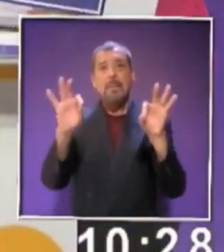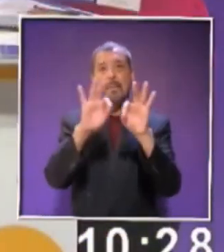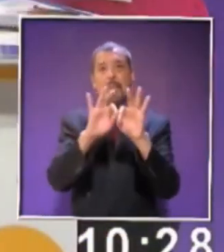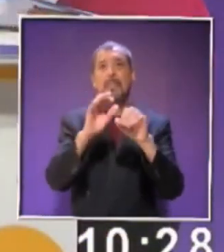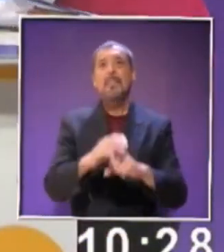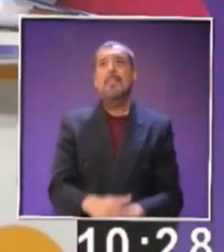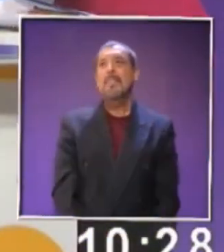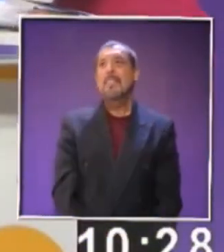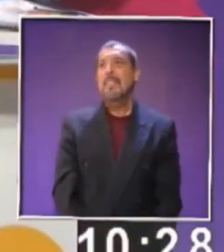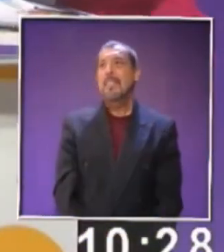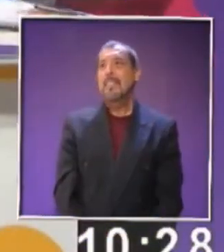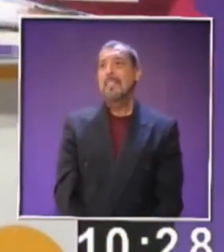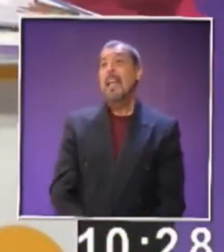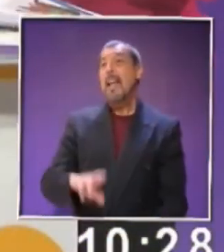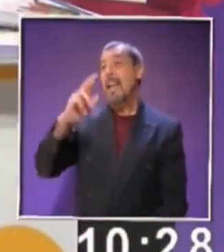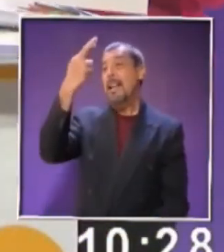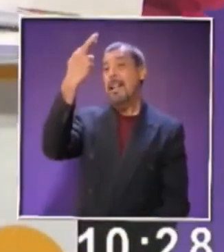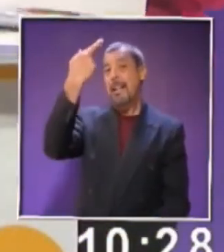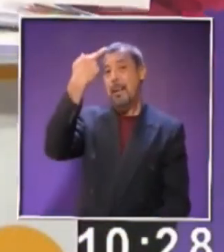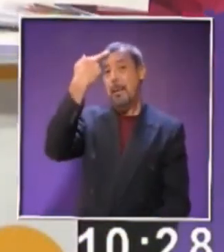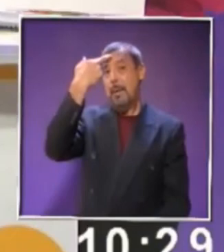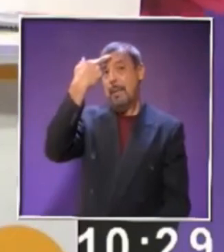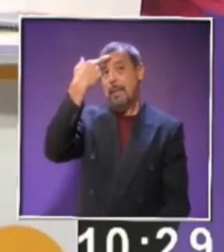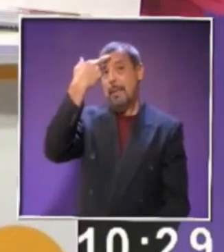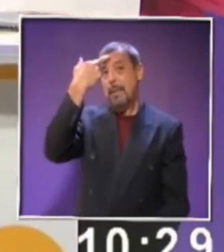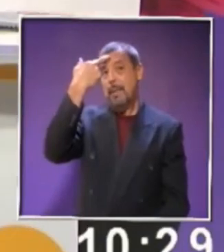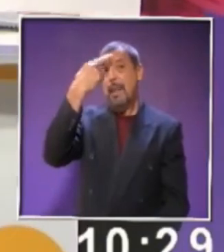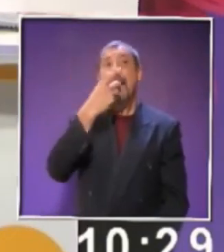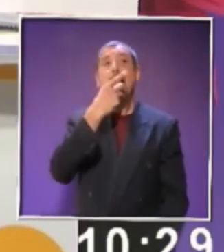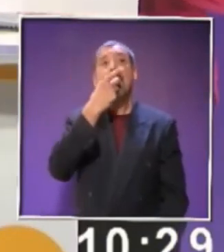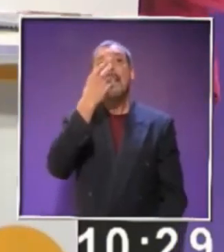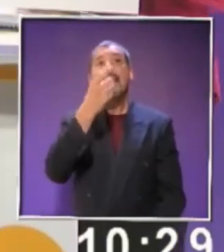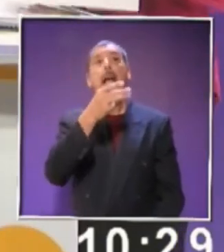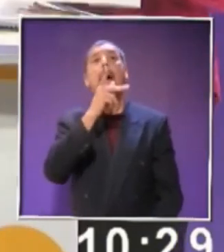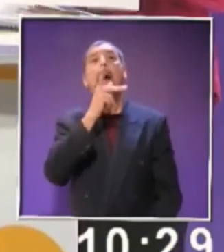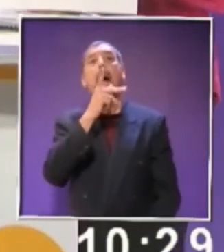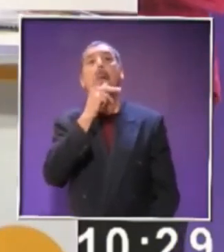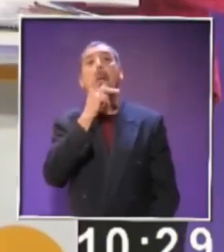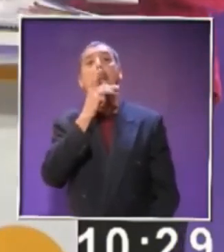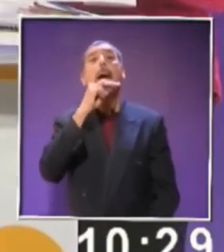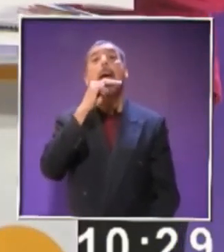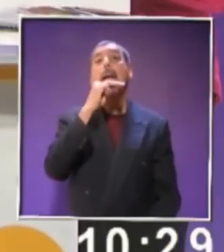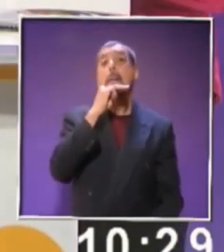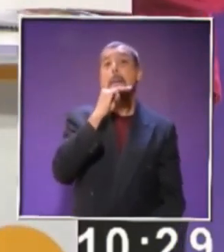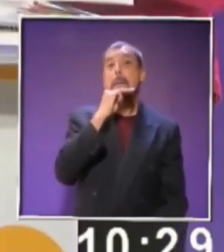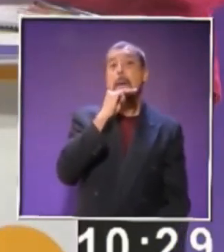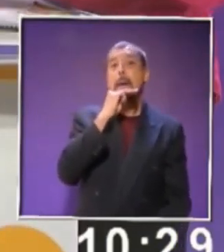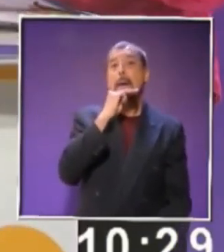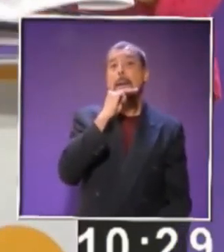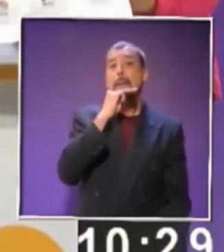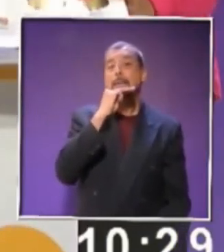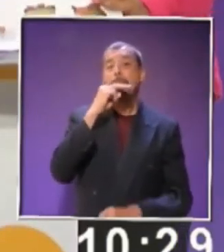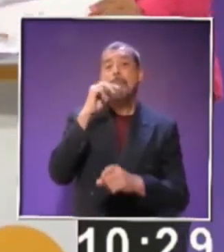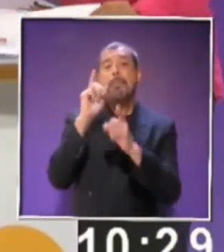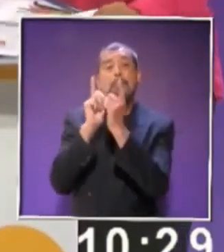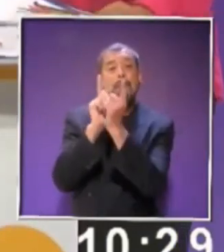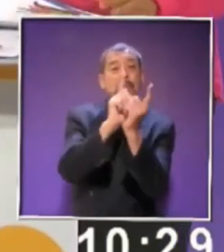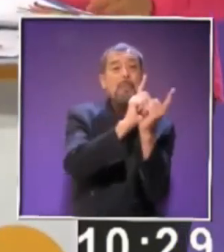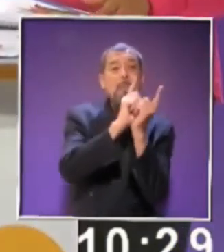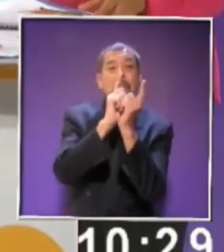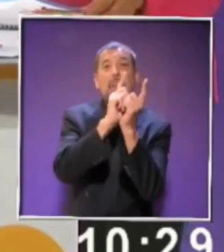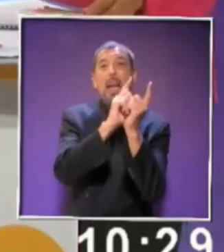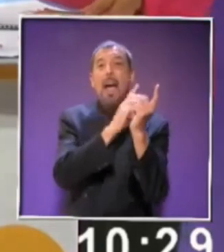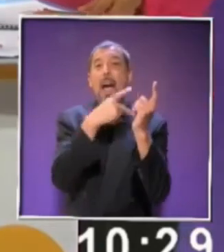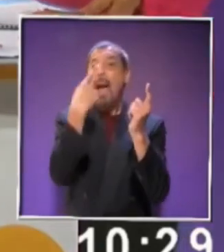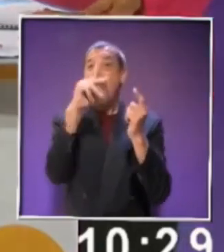Bien, Nico. Recuerda que hay que recordarles a mamis y a papis que acompañen a sus hijos para